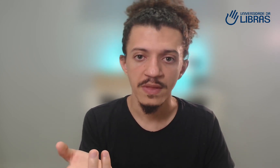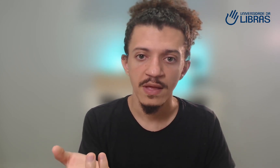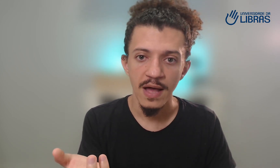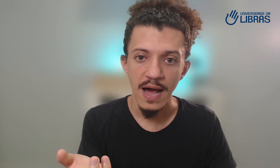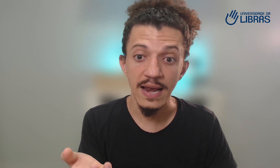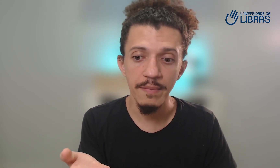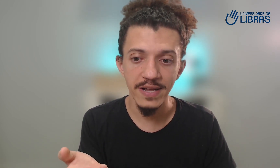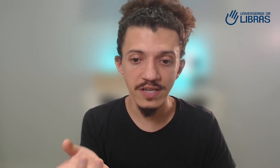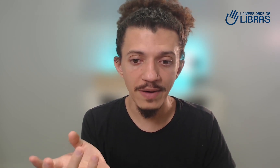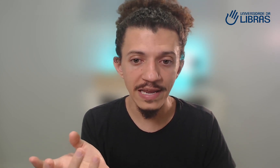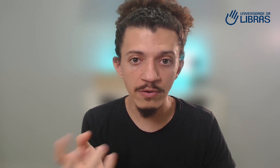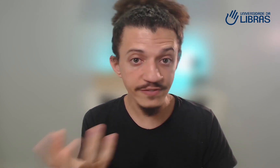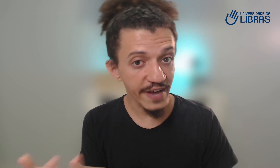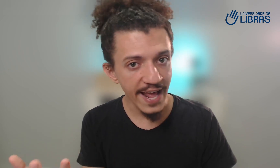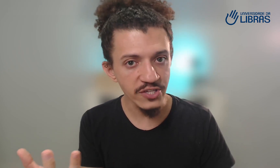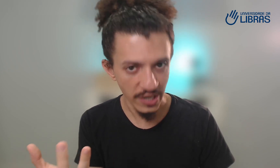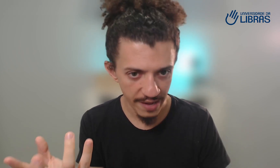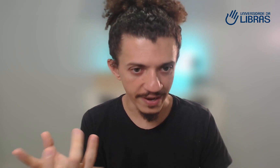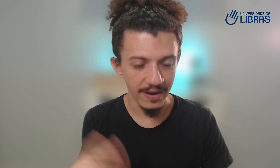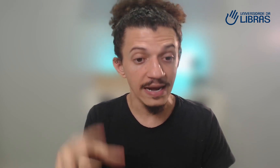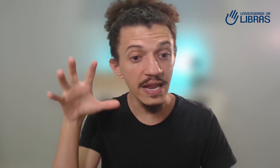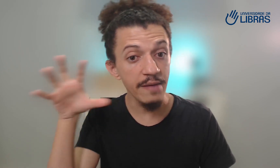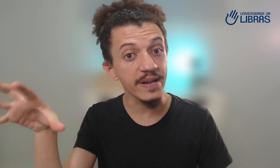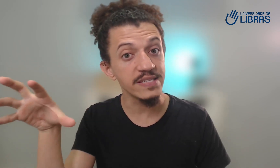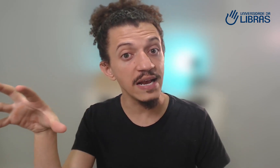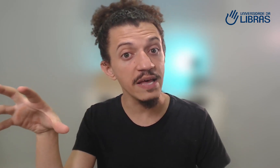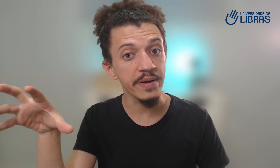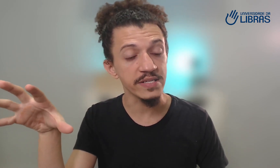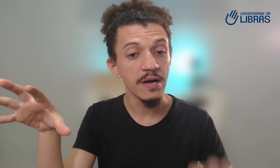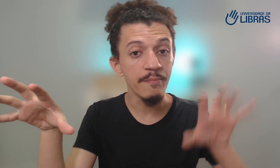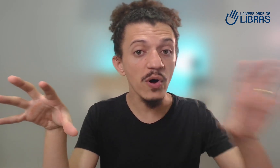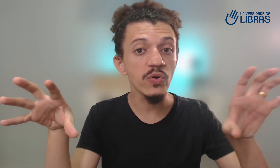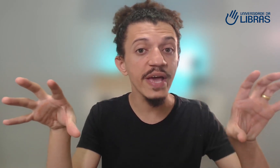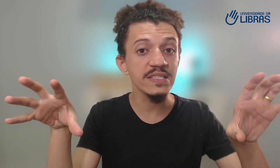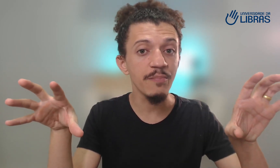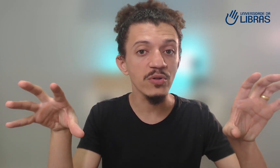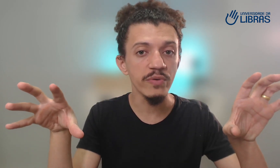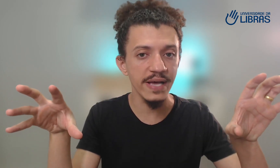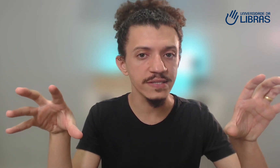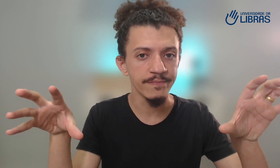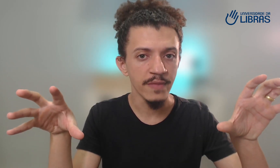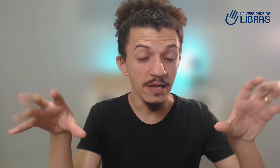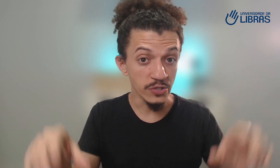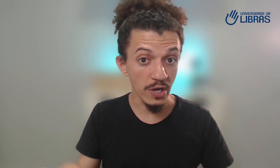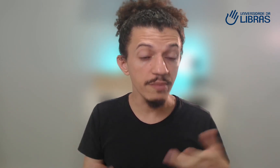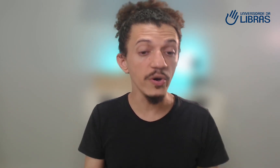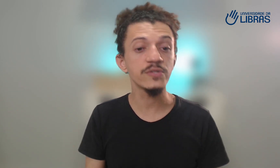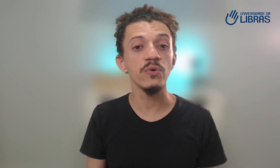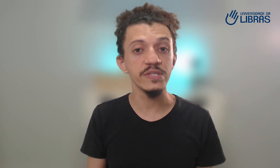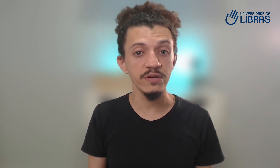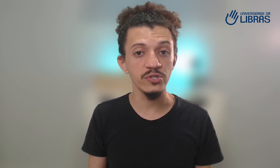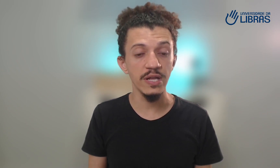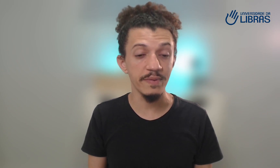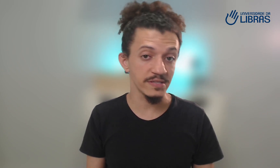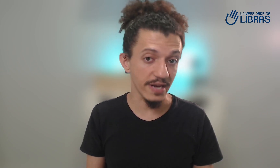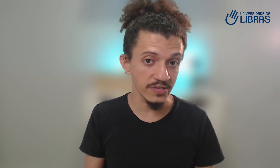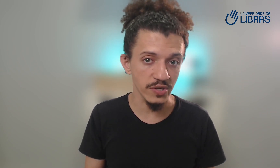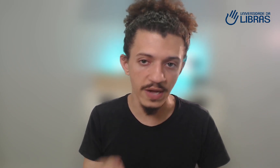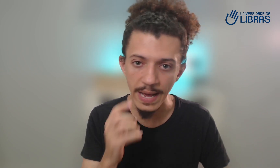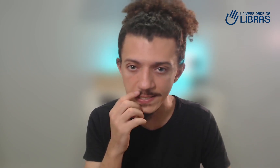a Libras é uma língua diferente, lembra? Libras é Libras, português é português. Só que muitos cursinhos de Libras tradicionais